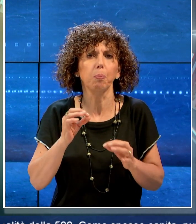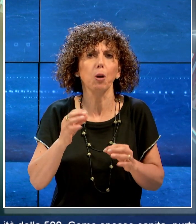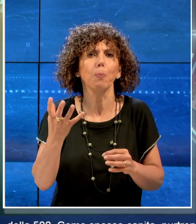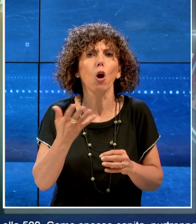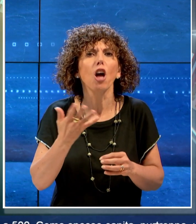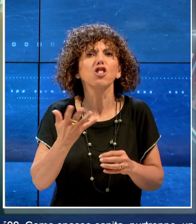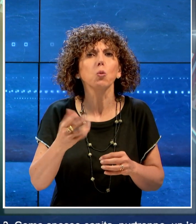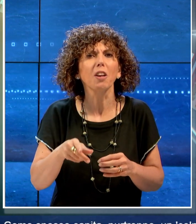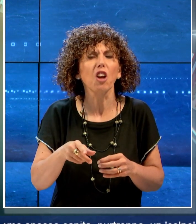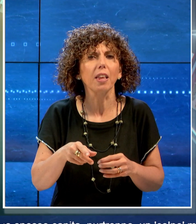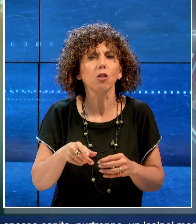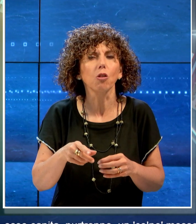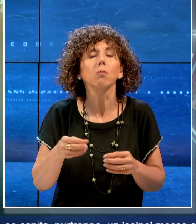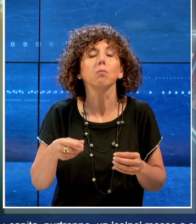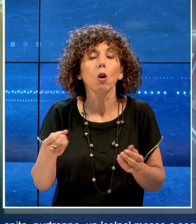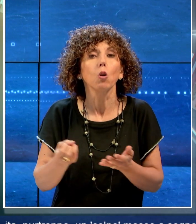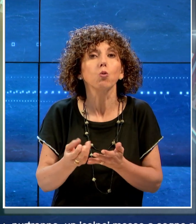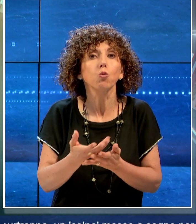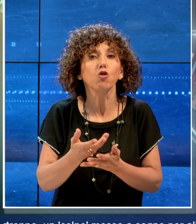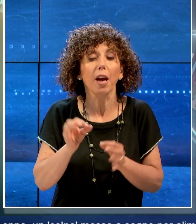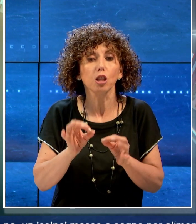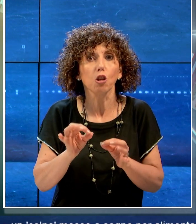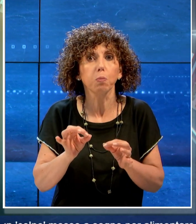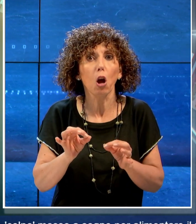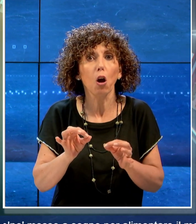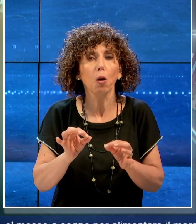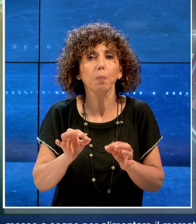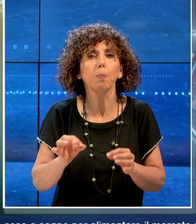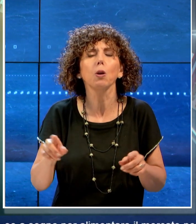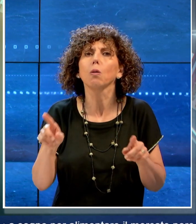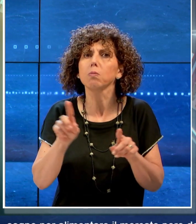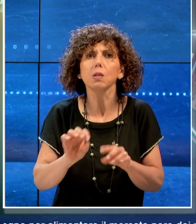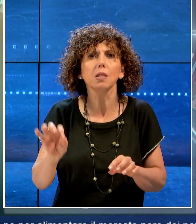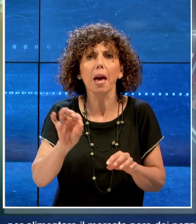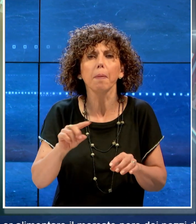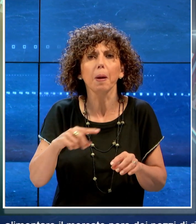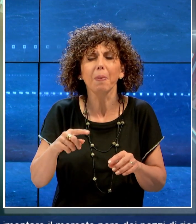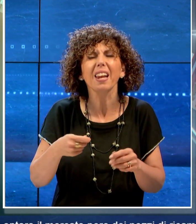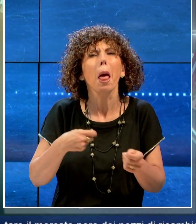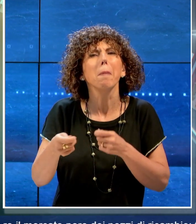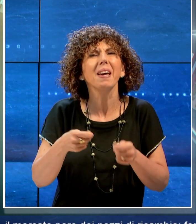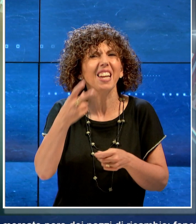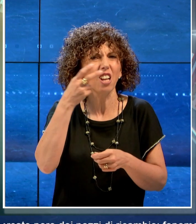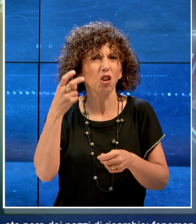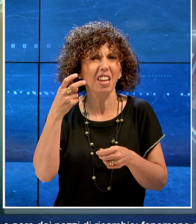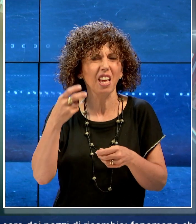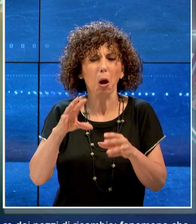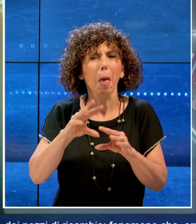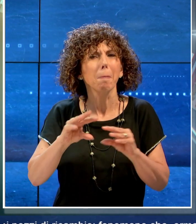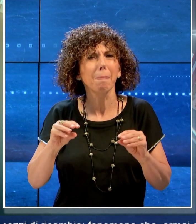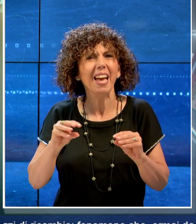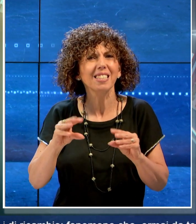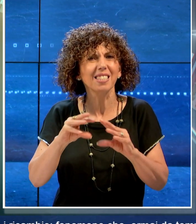Come spesso capita, purtroppo, un colpo messo a segno per alimentare il mercato nero dei pezzi di ricambio,